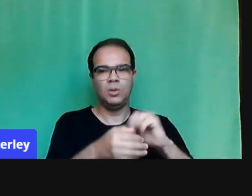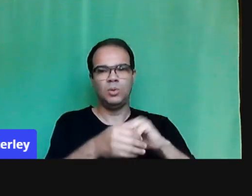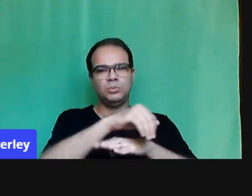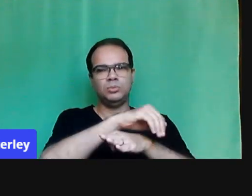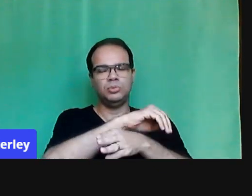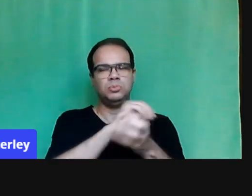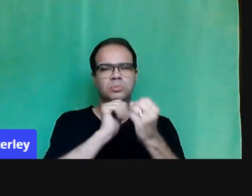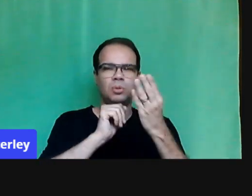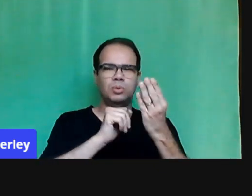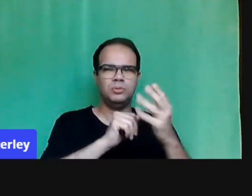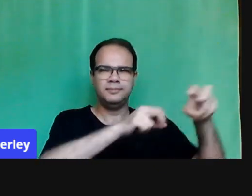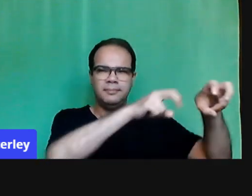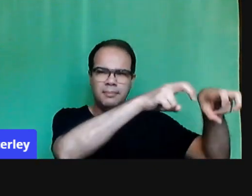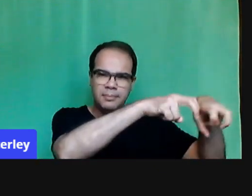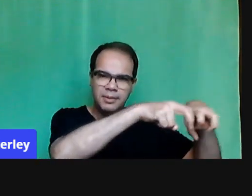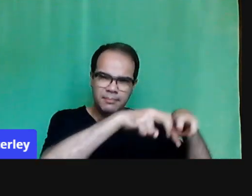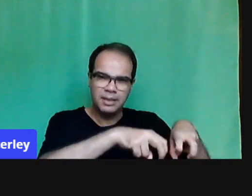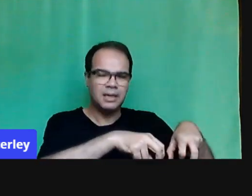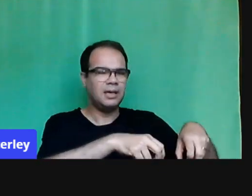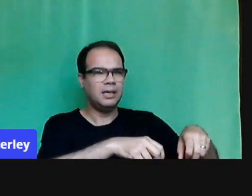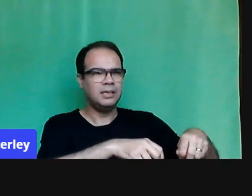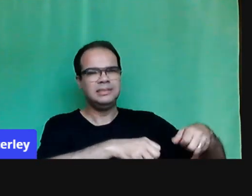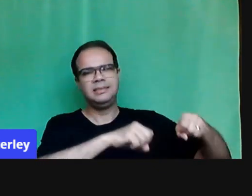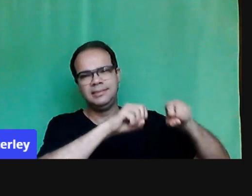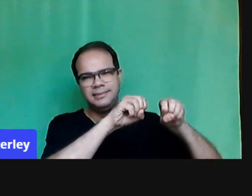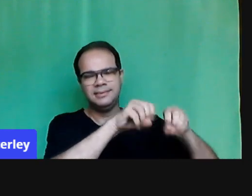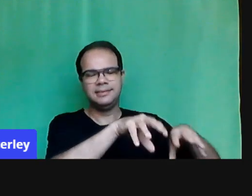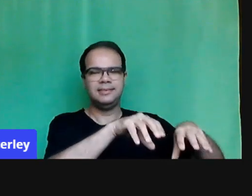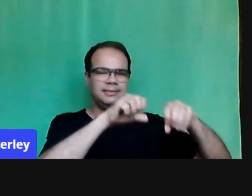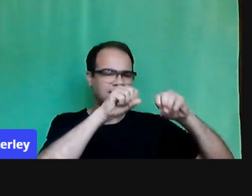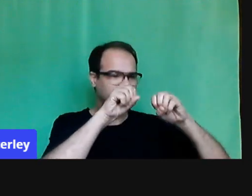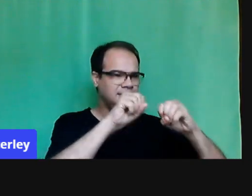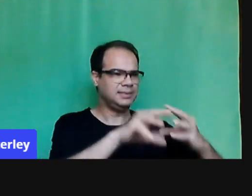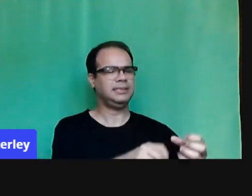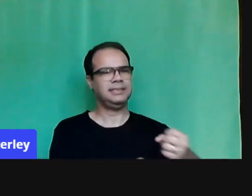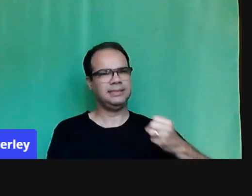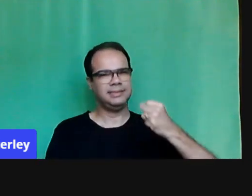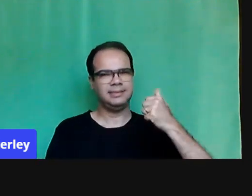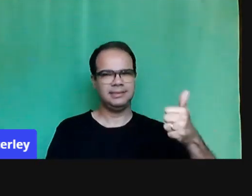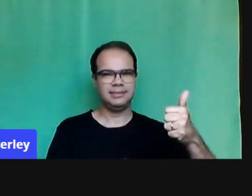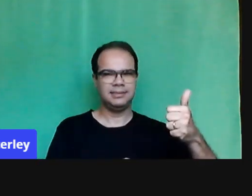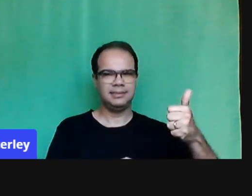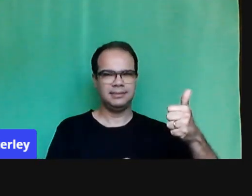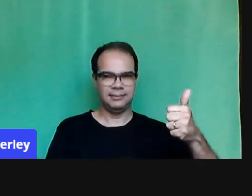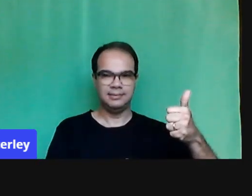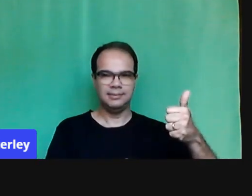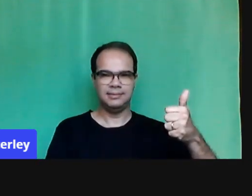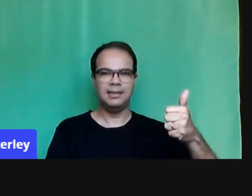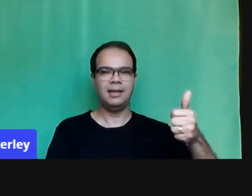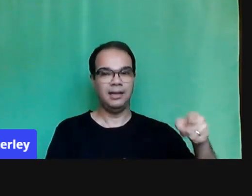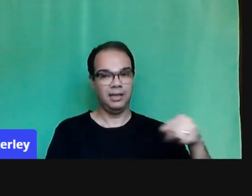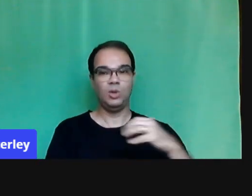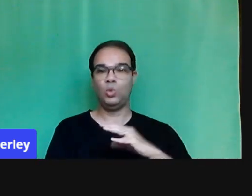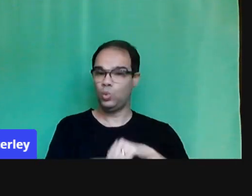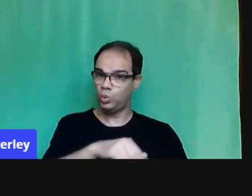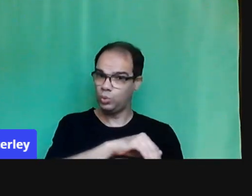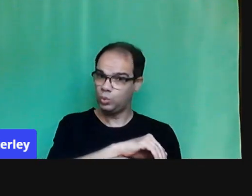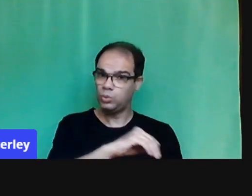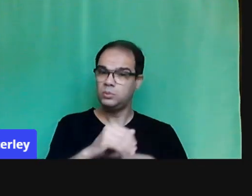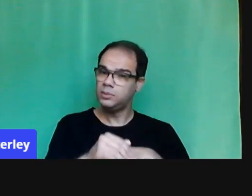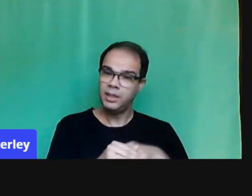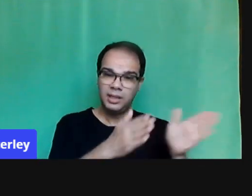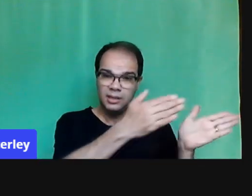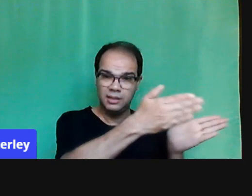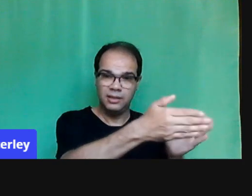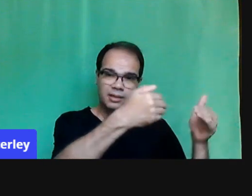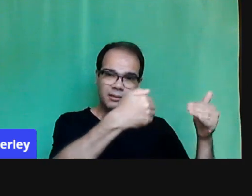estamos, quando nós falamos em formação docente, nós pensamos no ensino presencial, onde eu tenho uma interação, onde eu tenho aquela sala de aula,